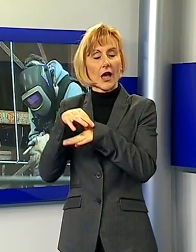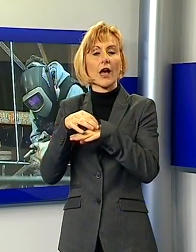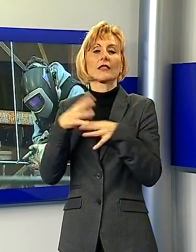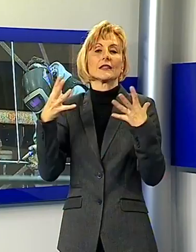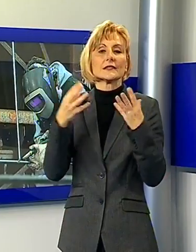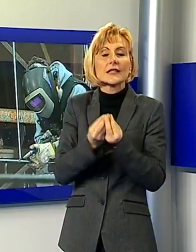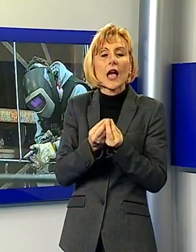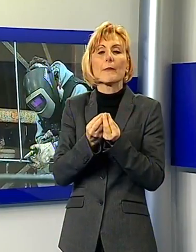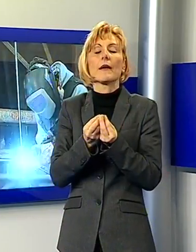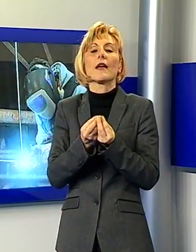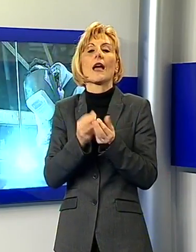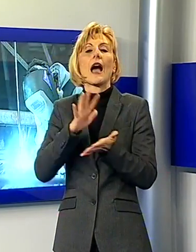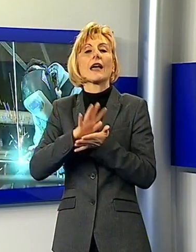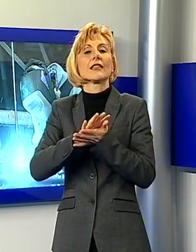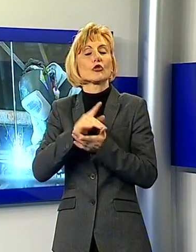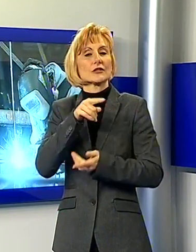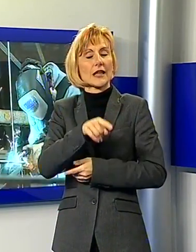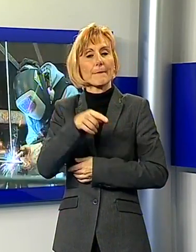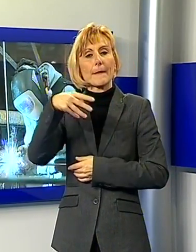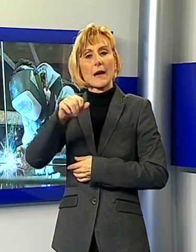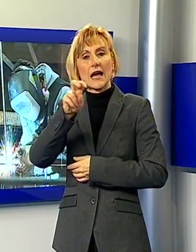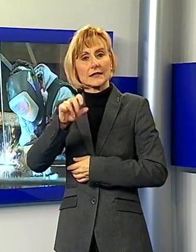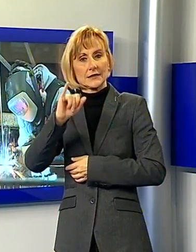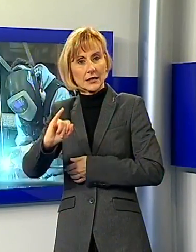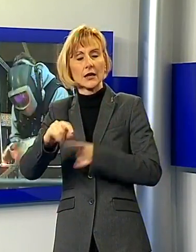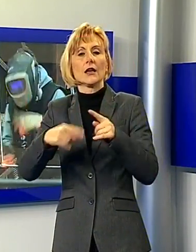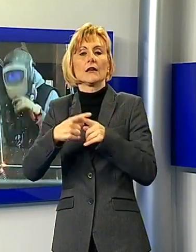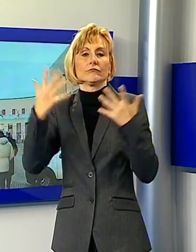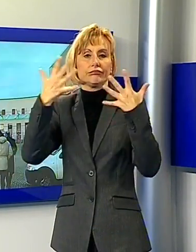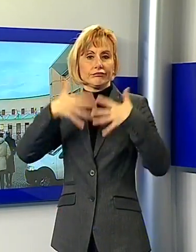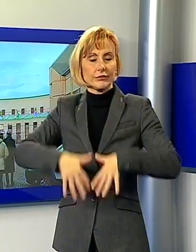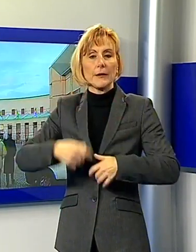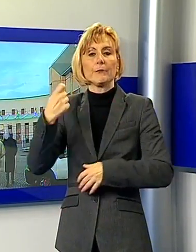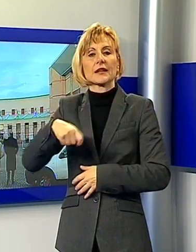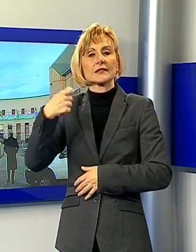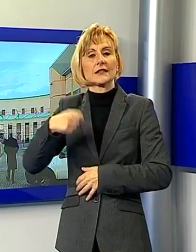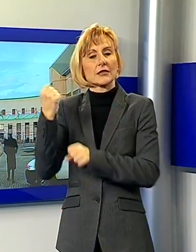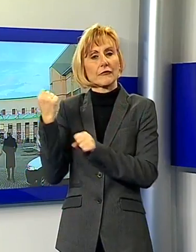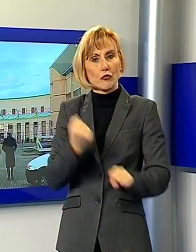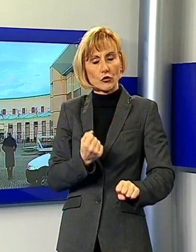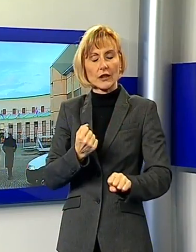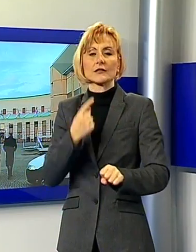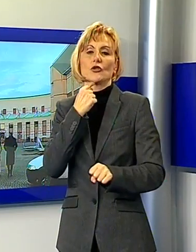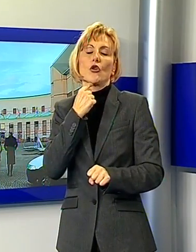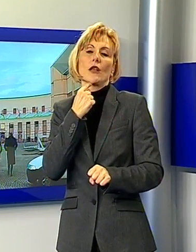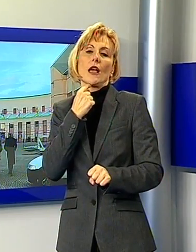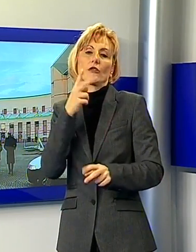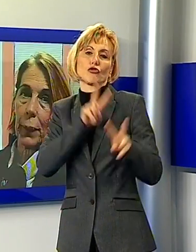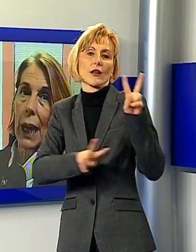Andrea Mazzi, è stata organizzata dalla Presidente della Fondazione, che ha smorzato i toni della polemica con gli albergatori locali. È